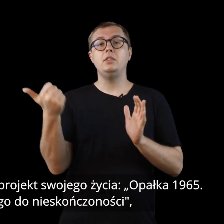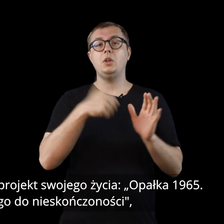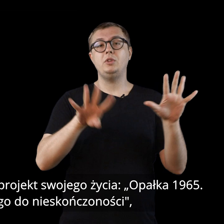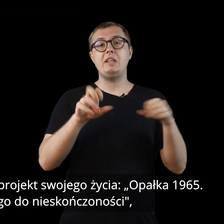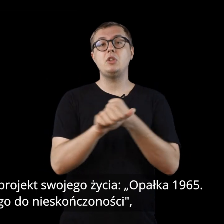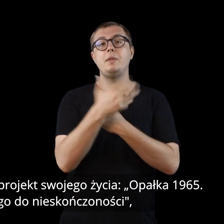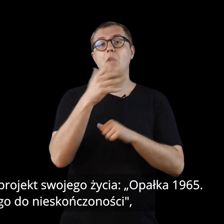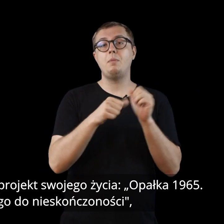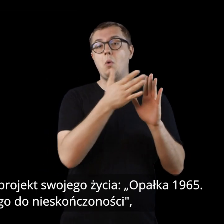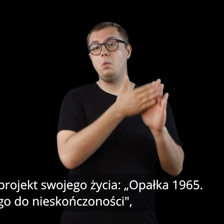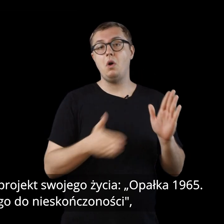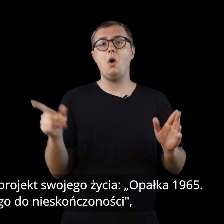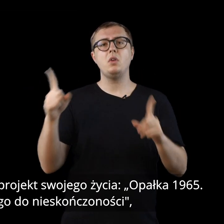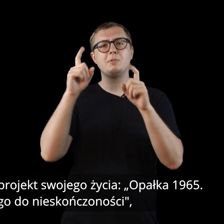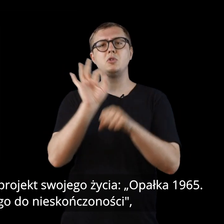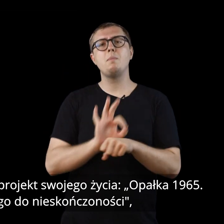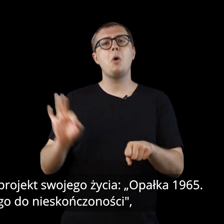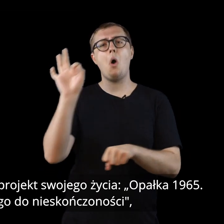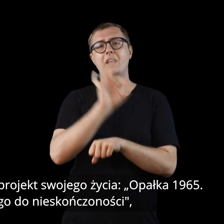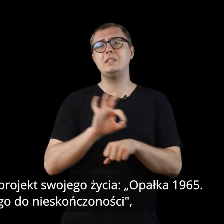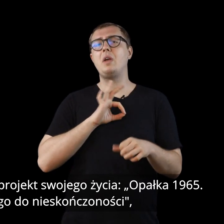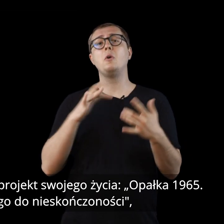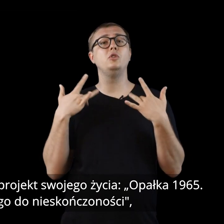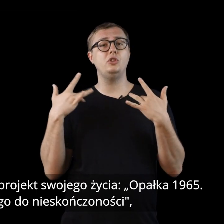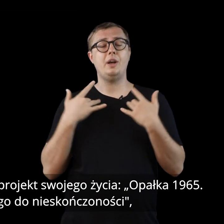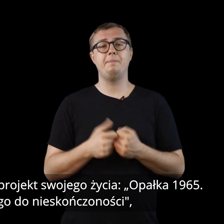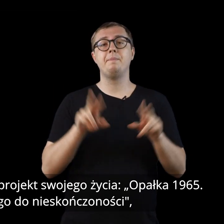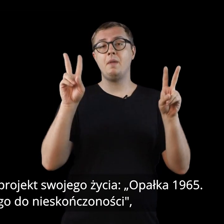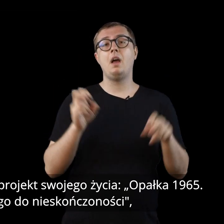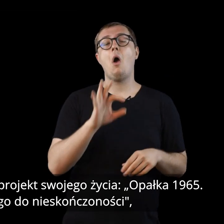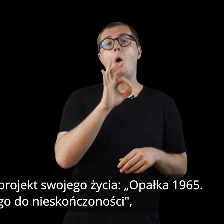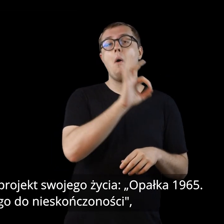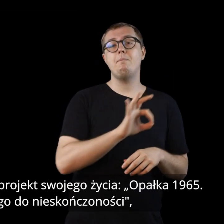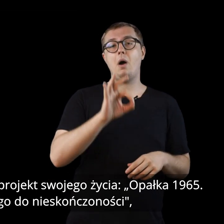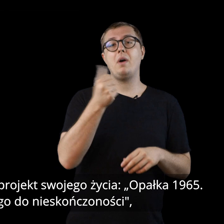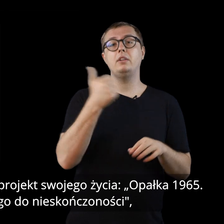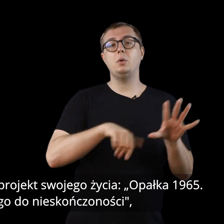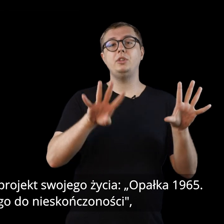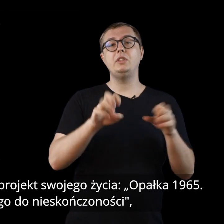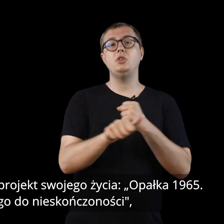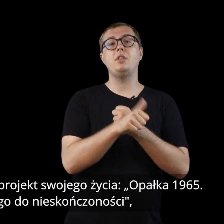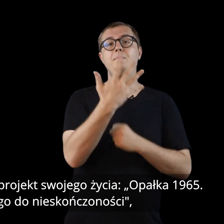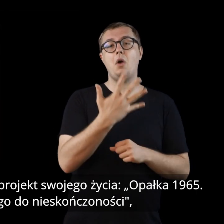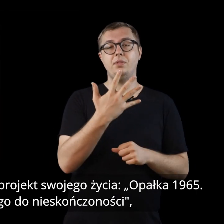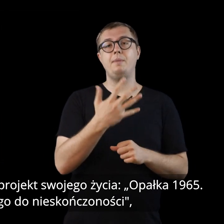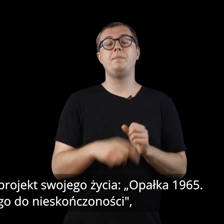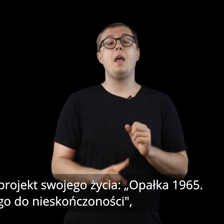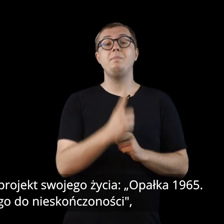Od 1965 roku rozpoczął projekt swojego życia, Opałka 1965, od